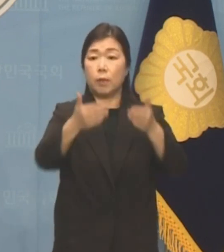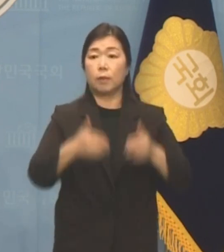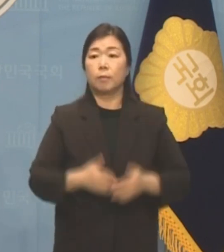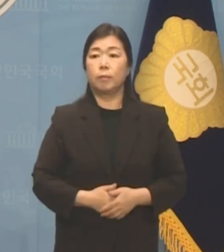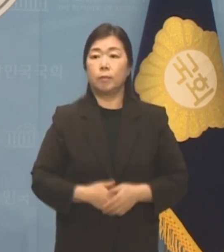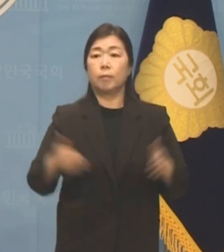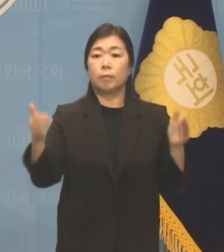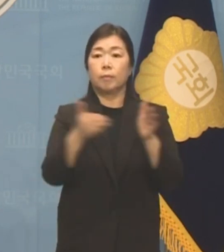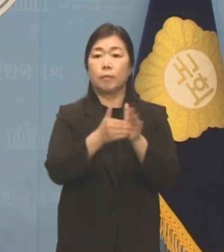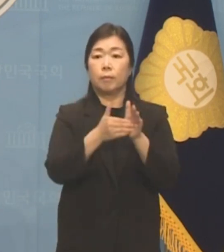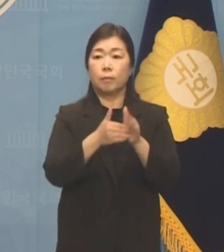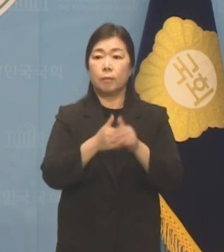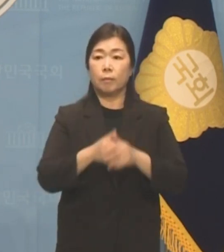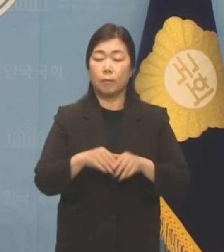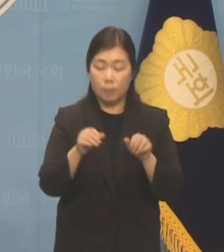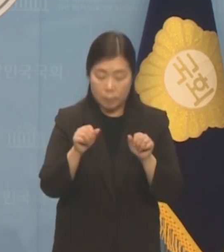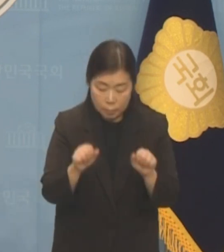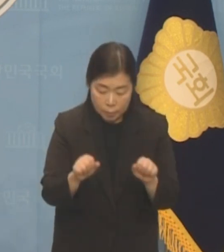이상입니다.